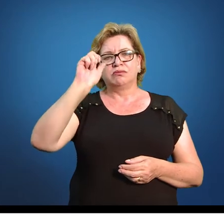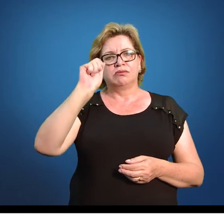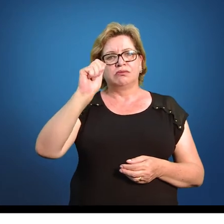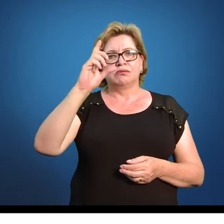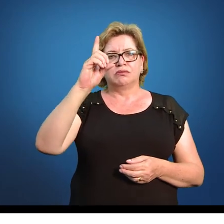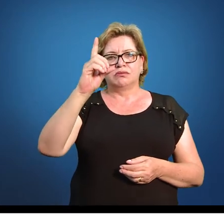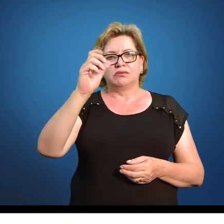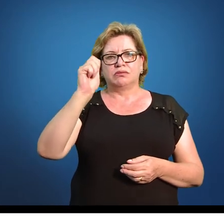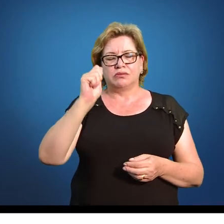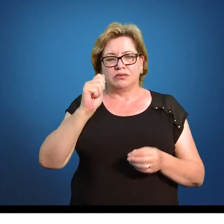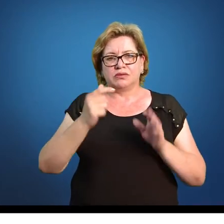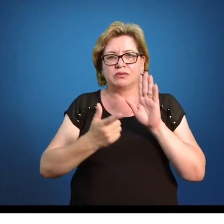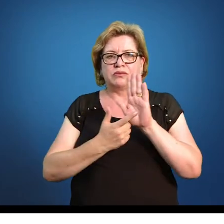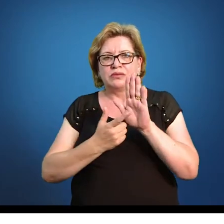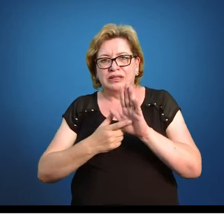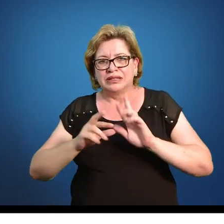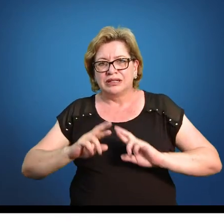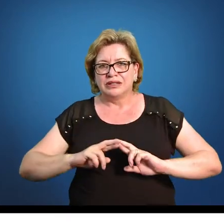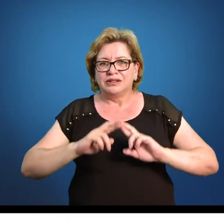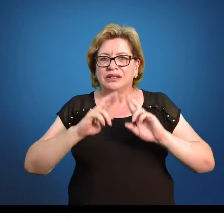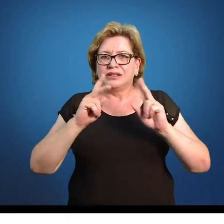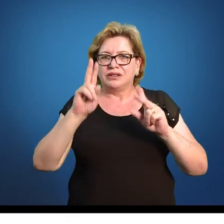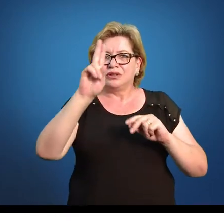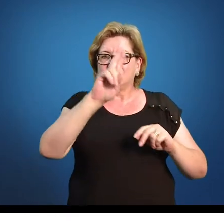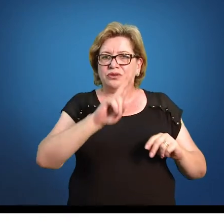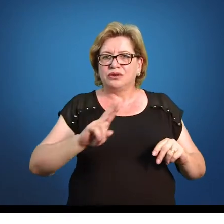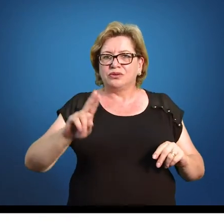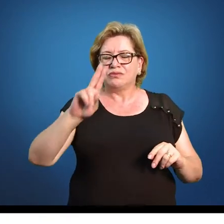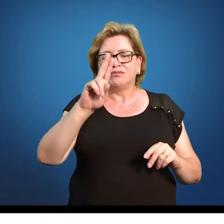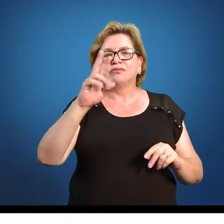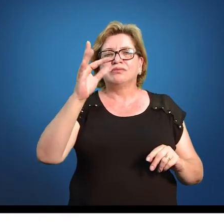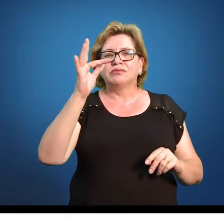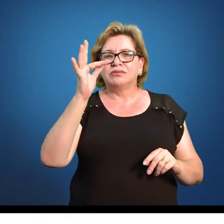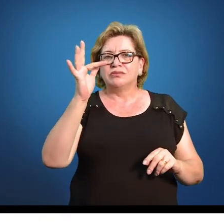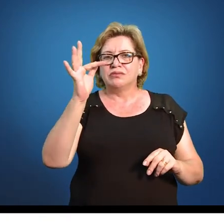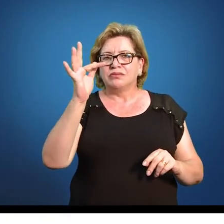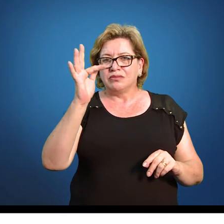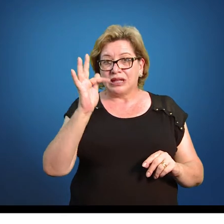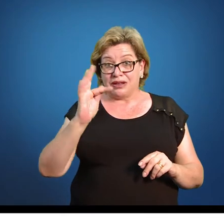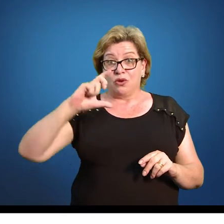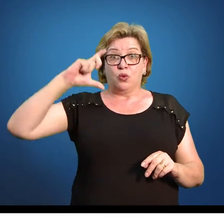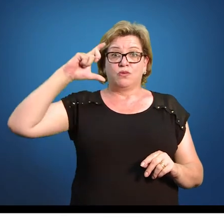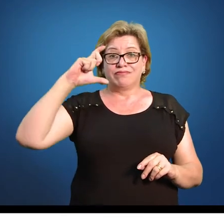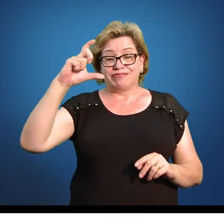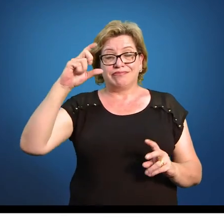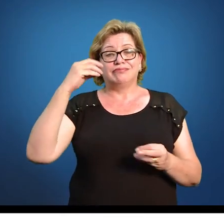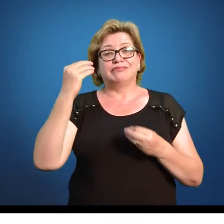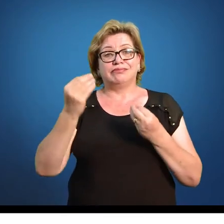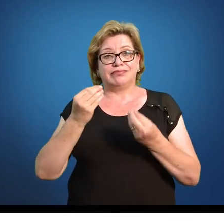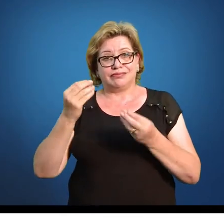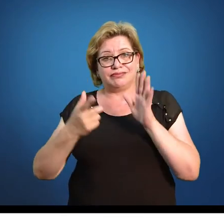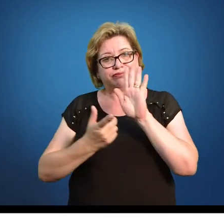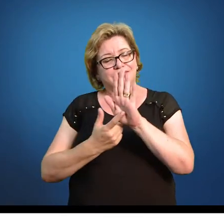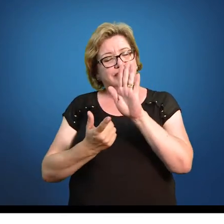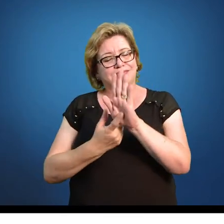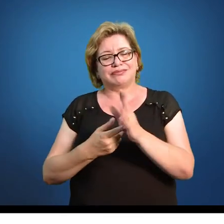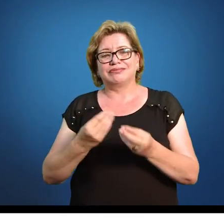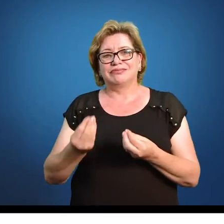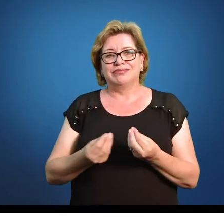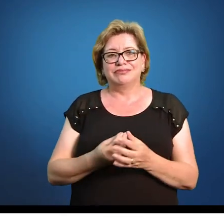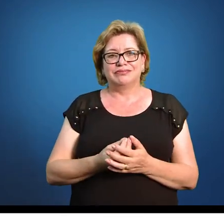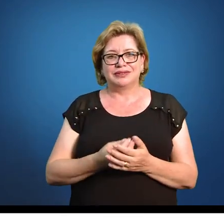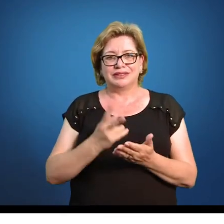Aí, para diferenciar, normalmente, eu gosto de usar um F maiúsculo para representar ela.